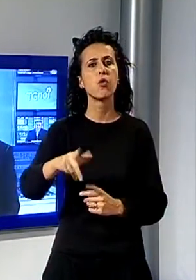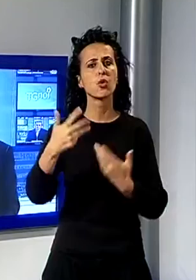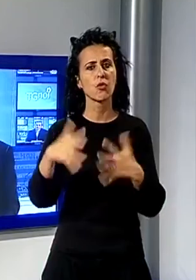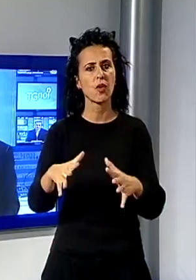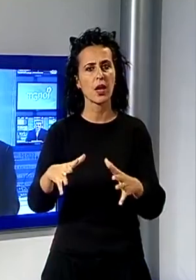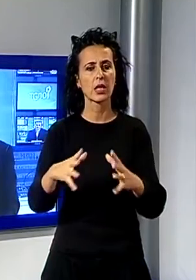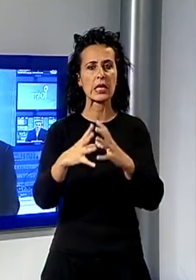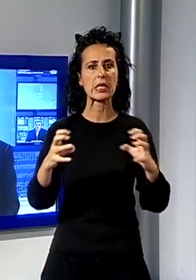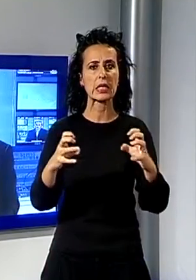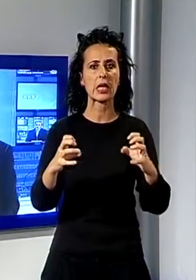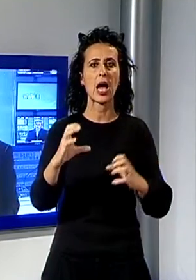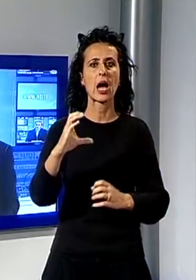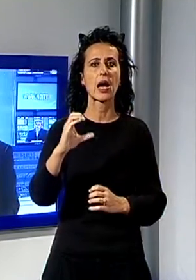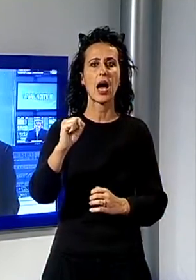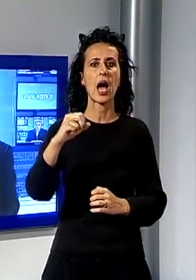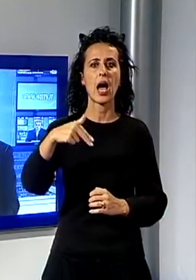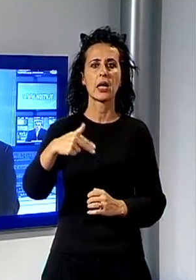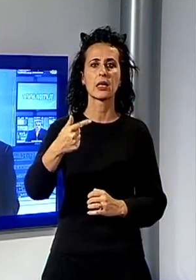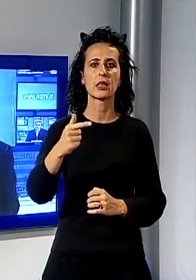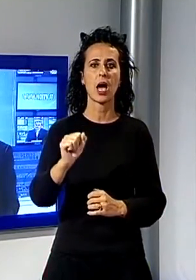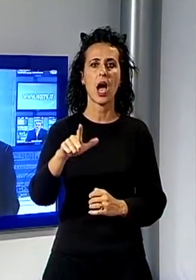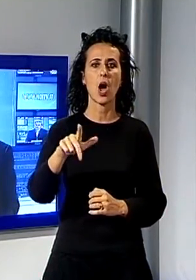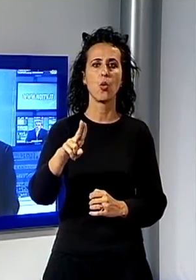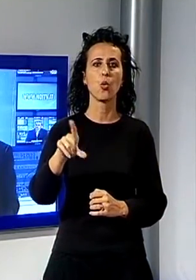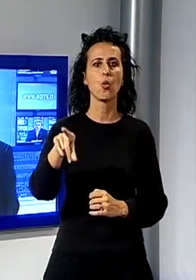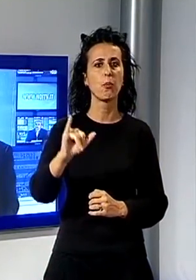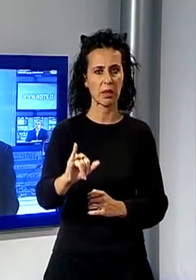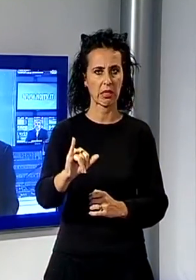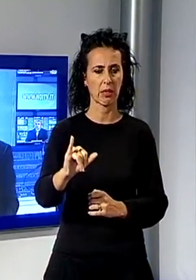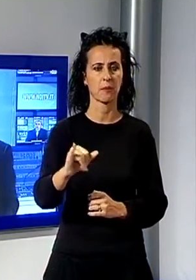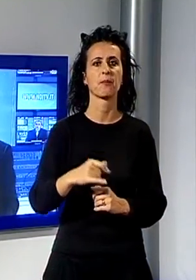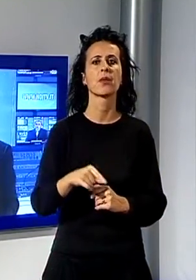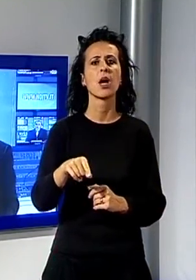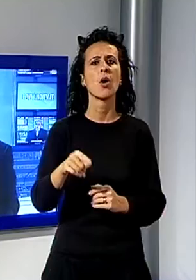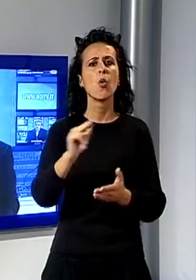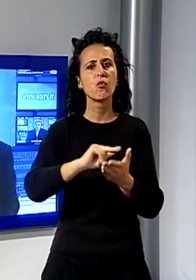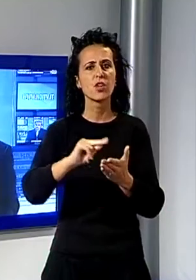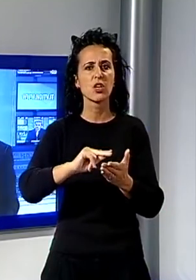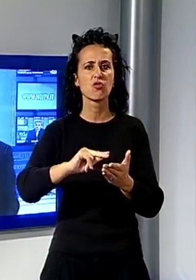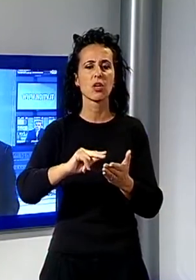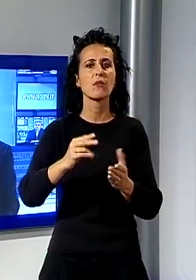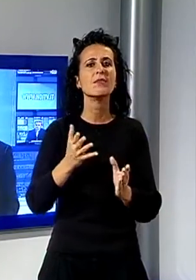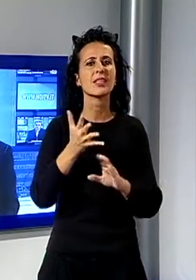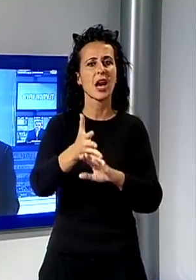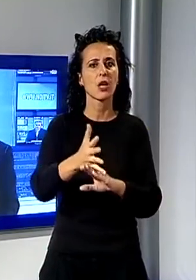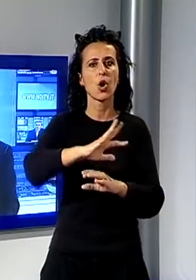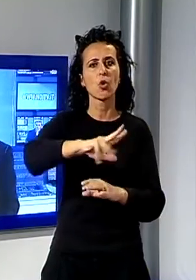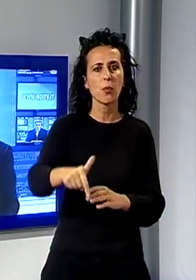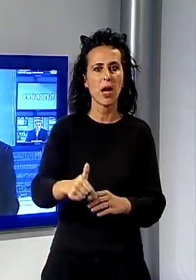Lighting in Via del Fosso Legname portando via dagli uffici computer, televisori e denaro contante. La